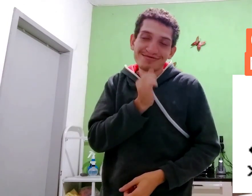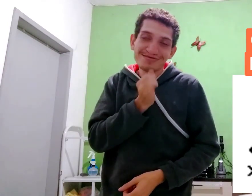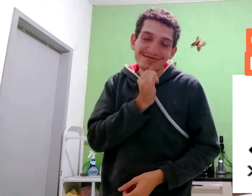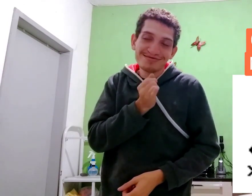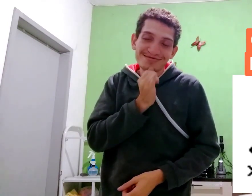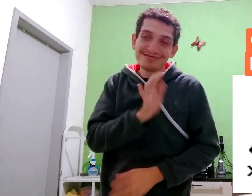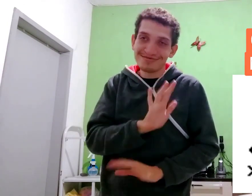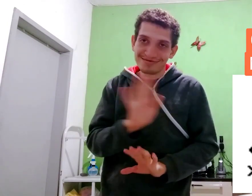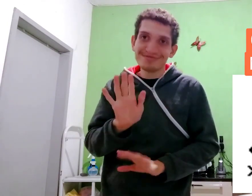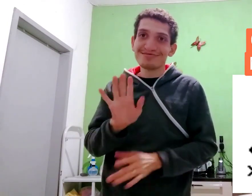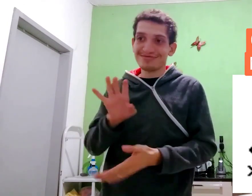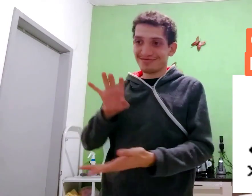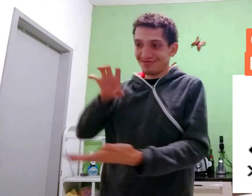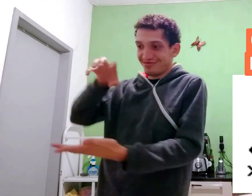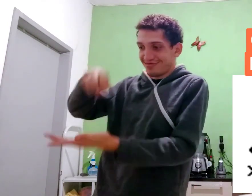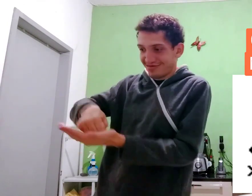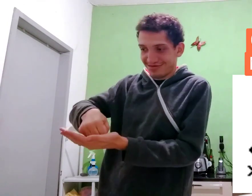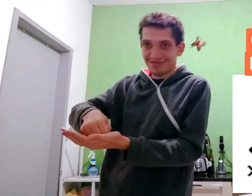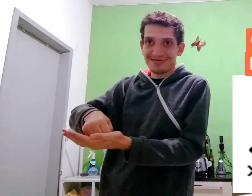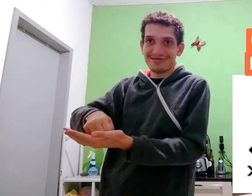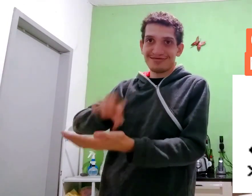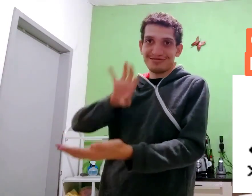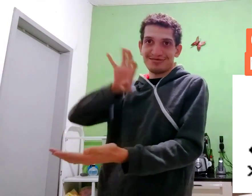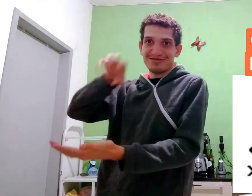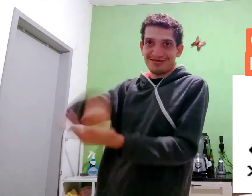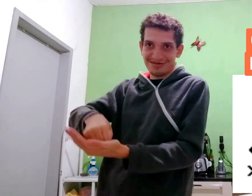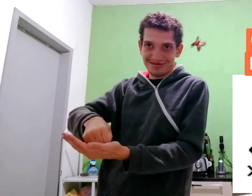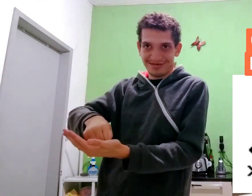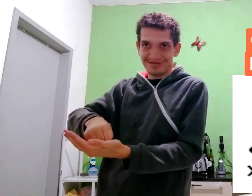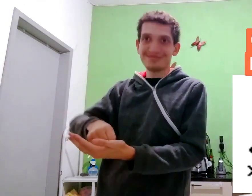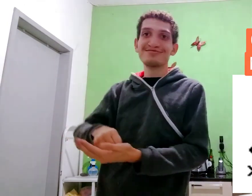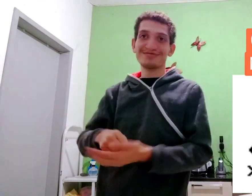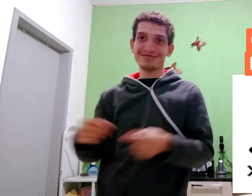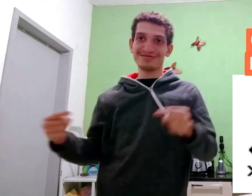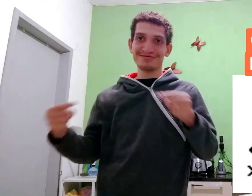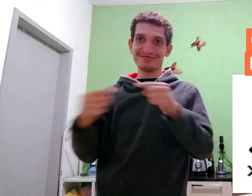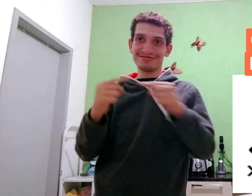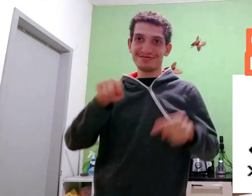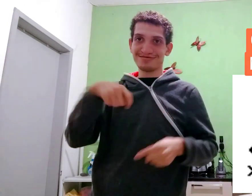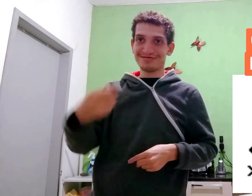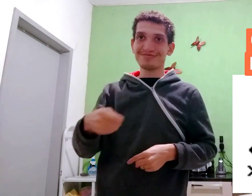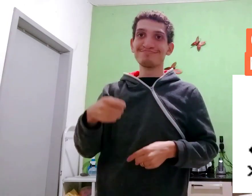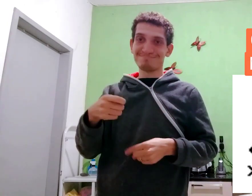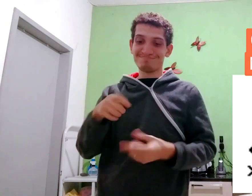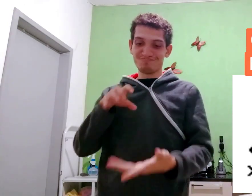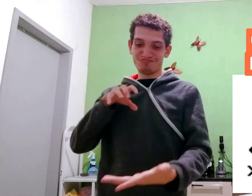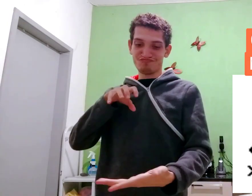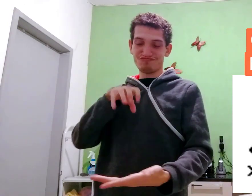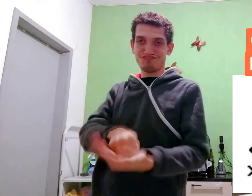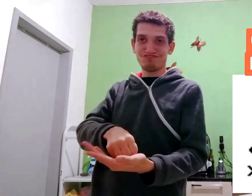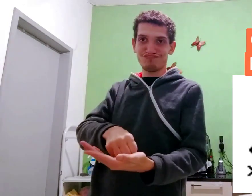Entendeu? Exemplo só. Cadastro. Matrícula. Registro. Combina esse sinal.